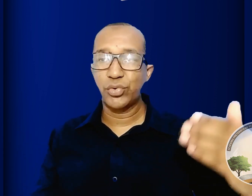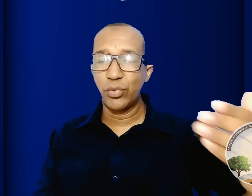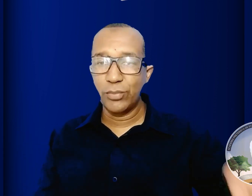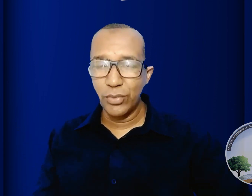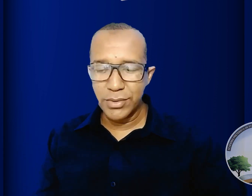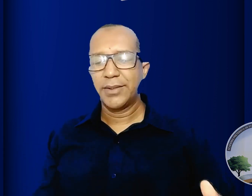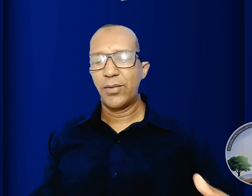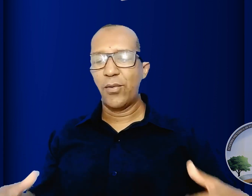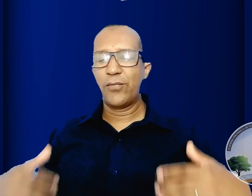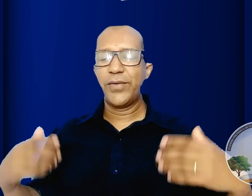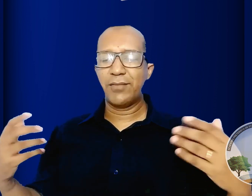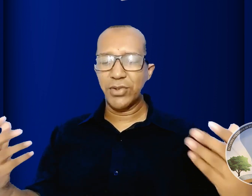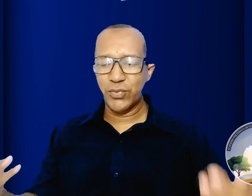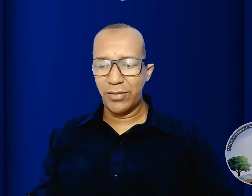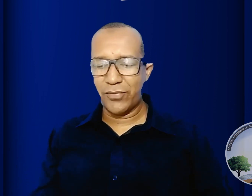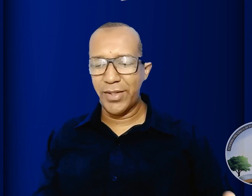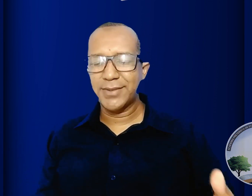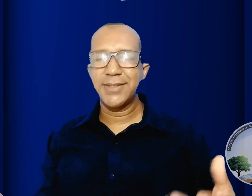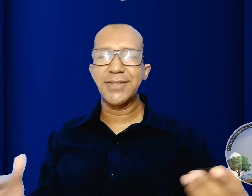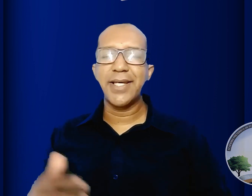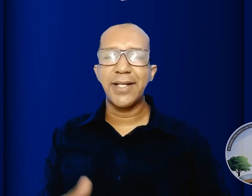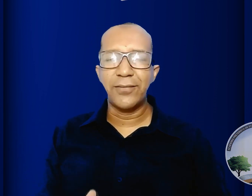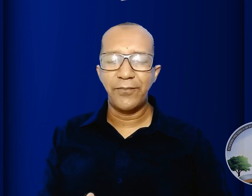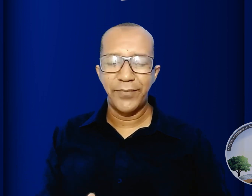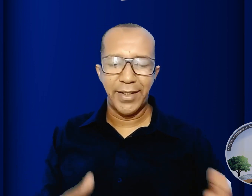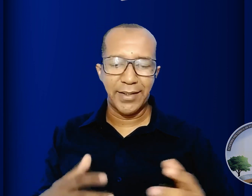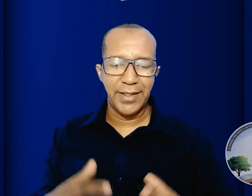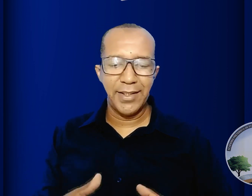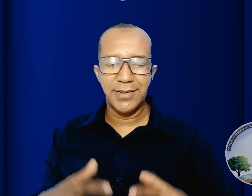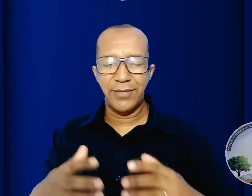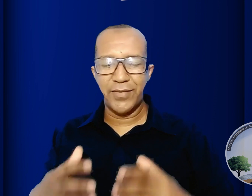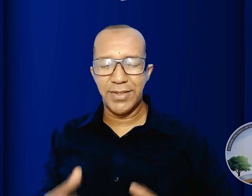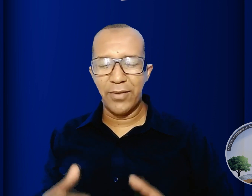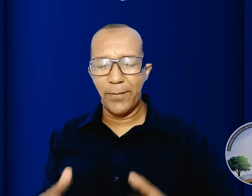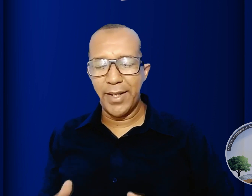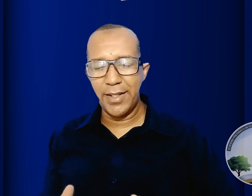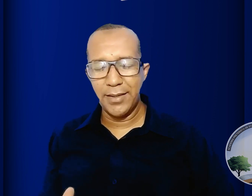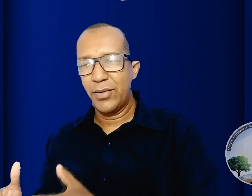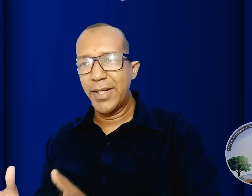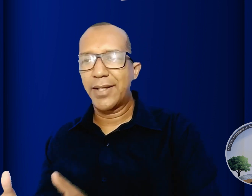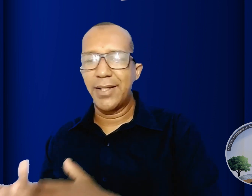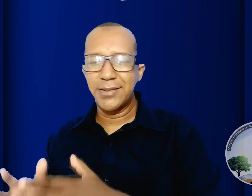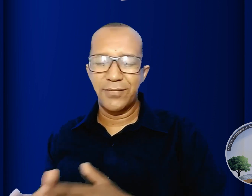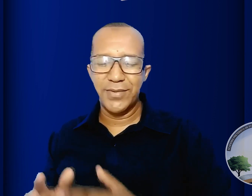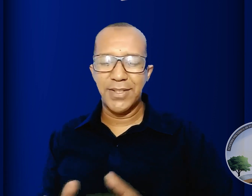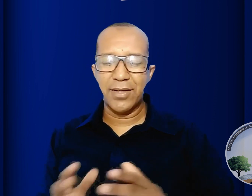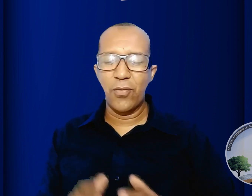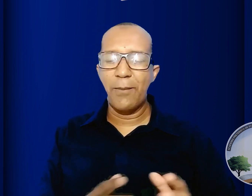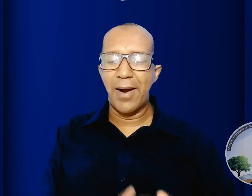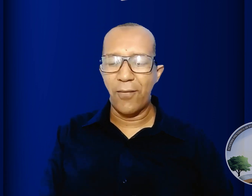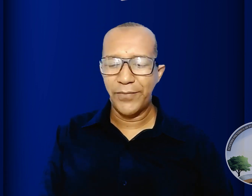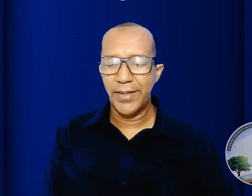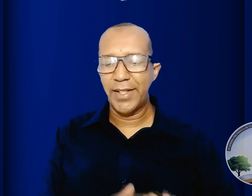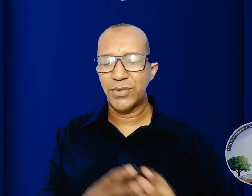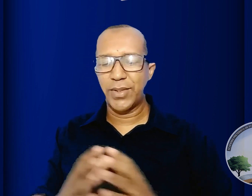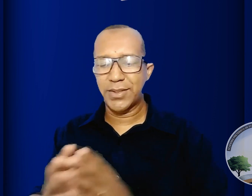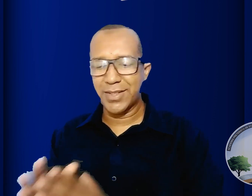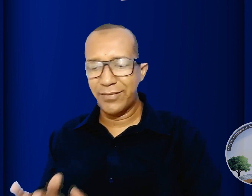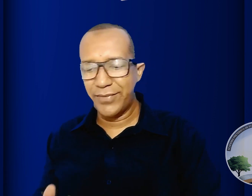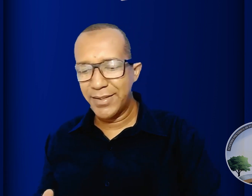túmulos ouvirão a sua voz e sairão aqueles que fizeram o bem e aqueles que fizeram o mal ressurreição da vida